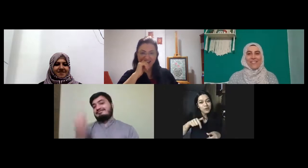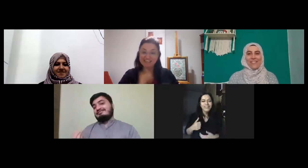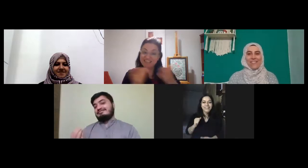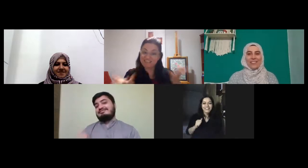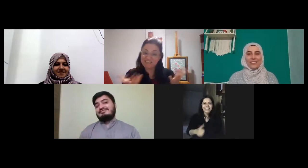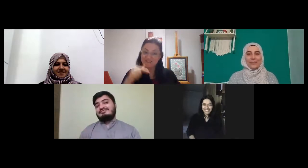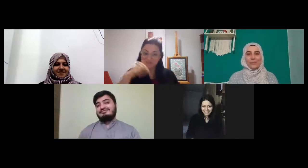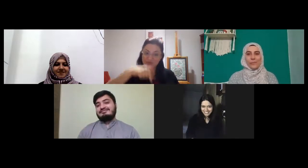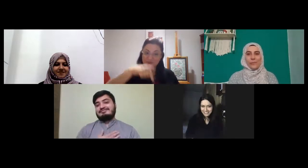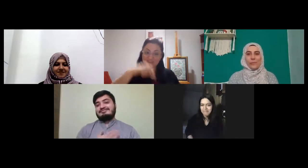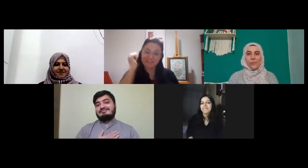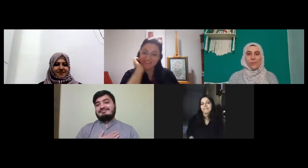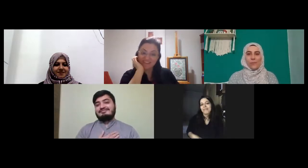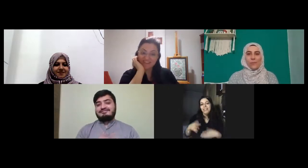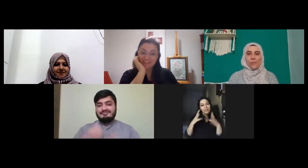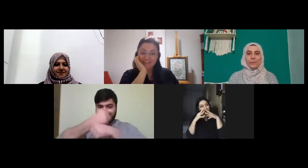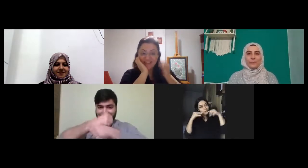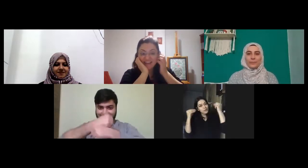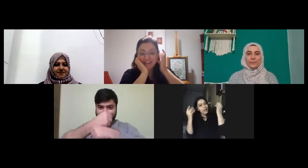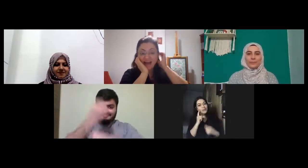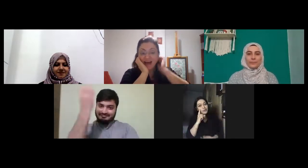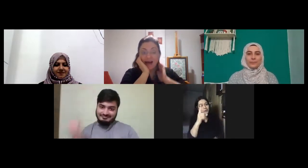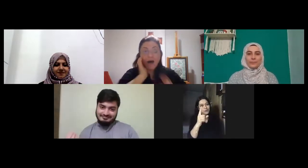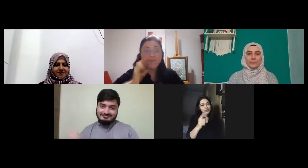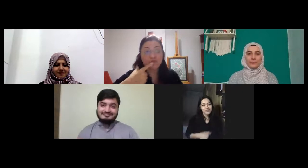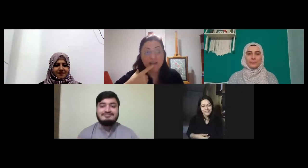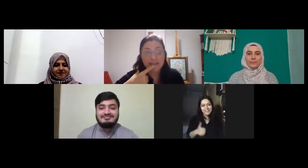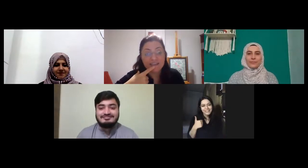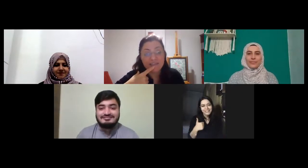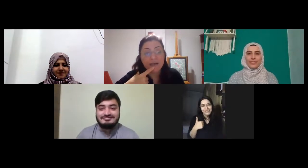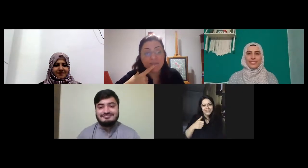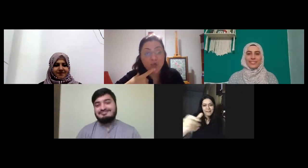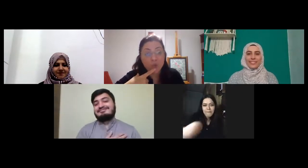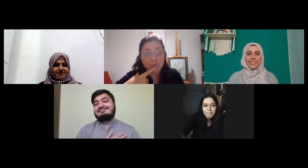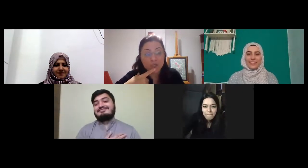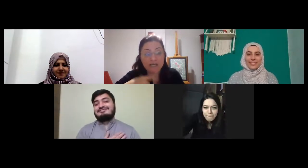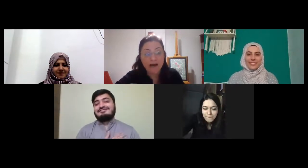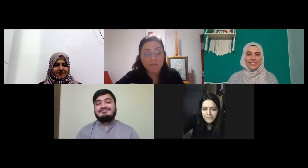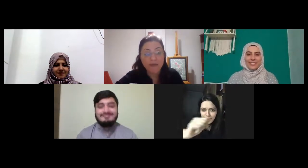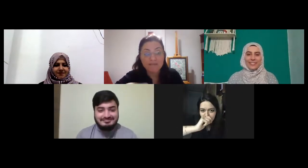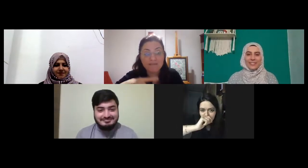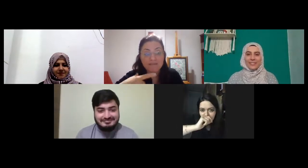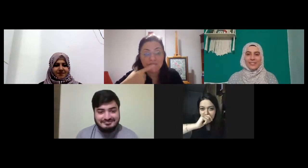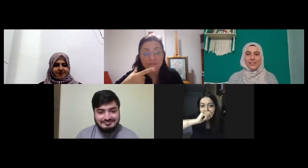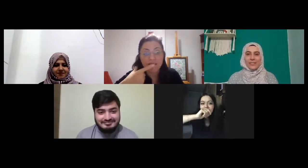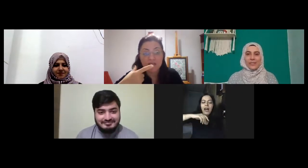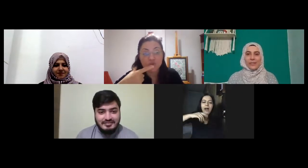iyisin güzel gözüküyorsun ama dudakların kapalı olmayacak ahmet evet ahmet